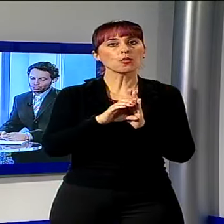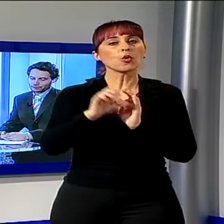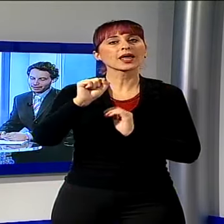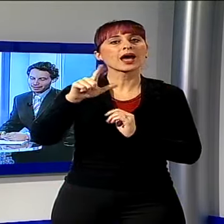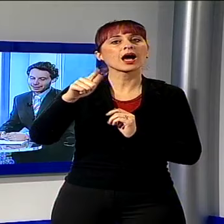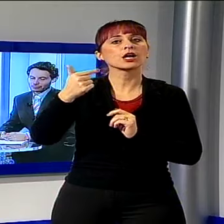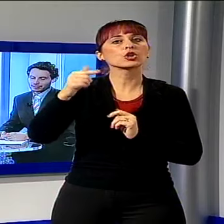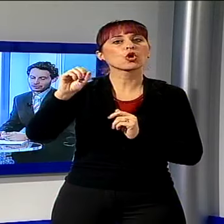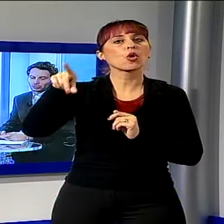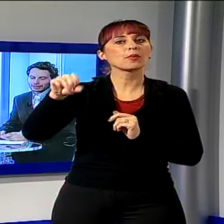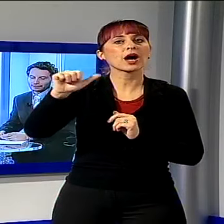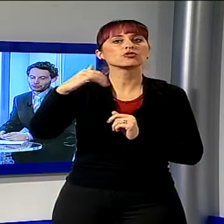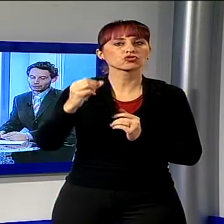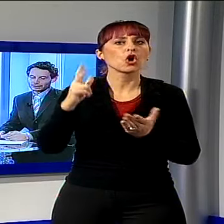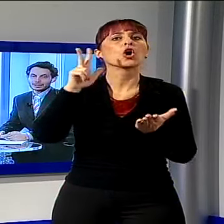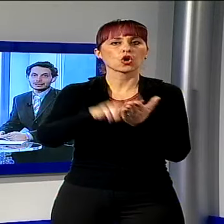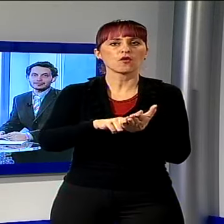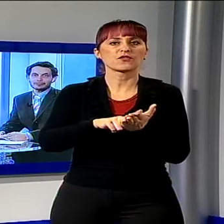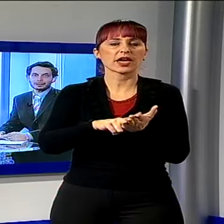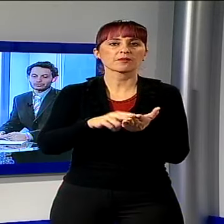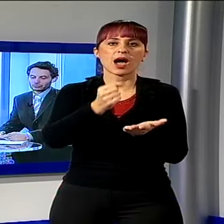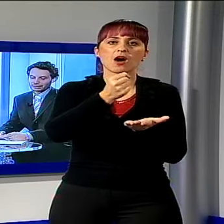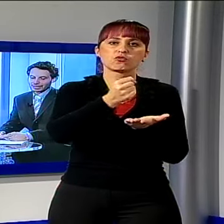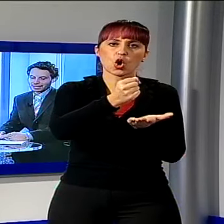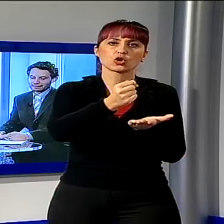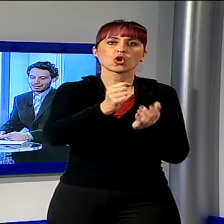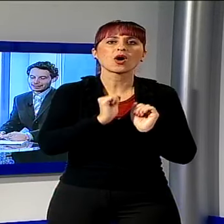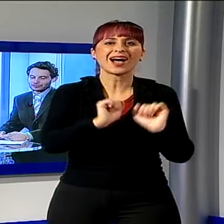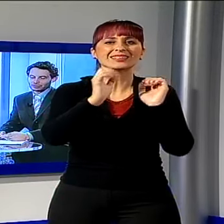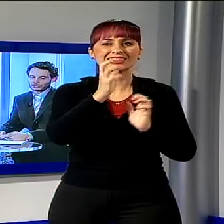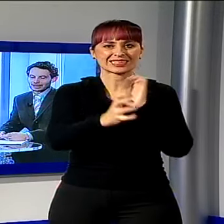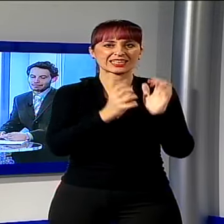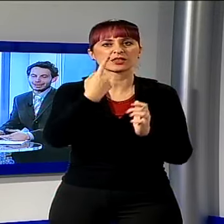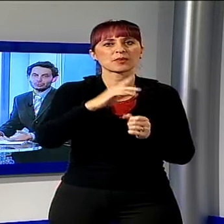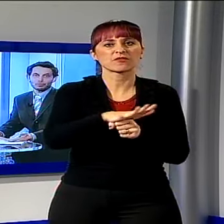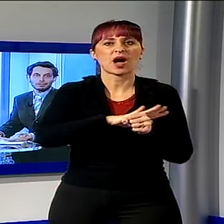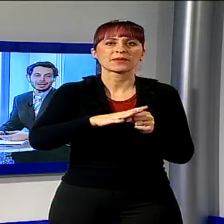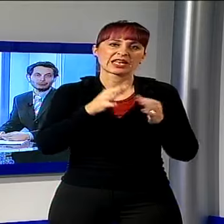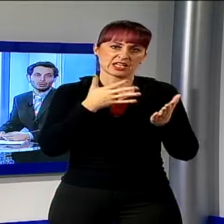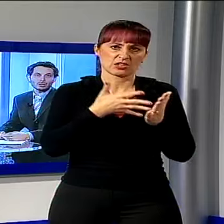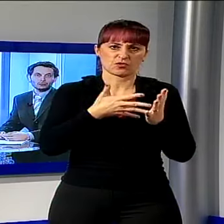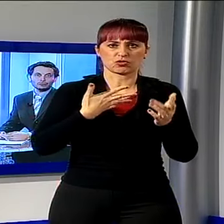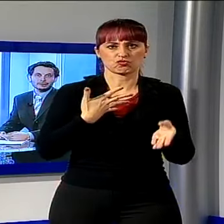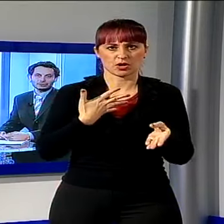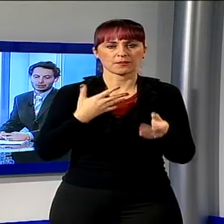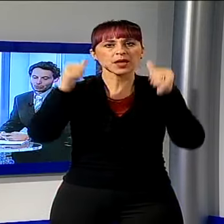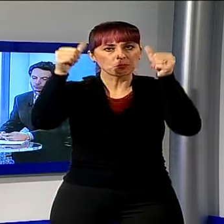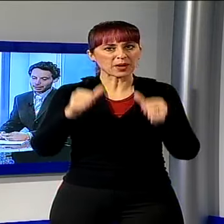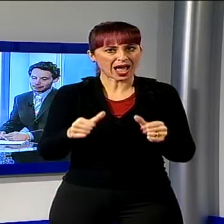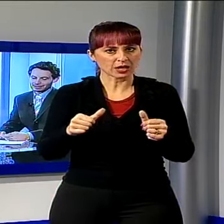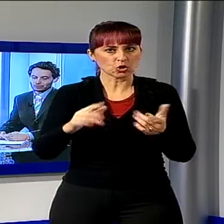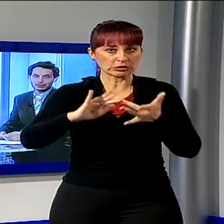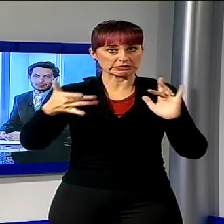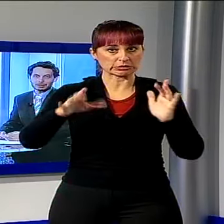Pascio conferma l'erogazione del fondo anticrisi per sostenere le famiglie in difficoltà. Il bando pubblicato sul sito del